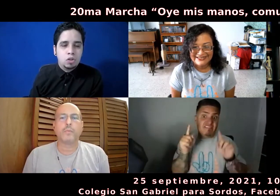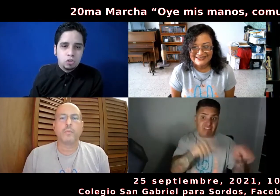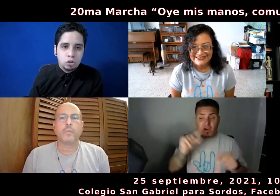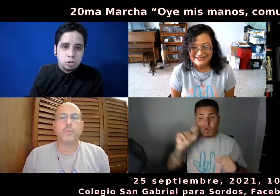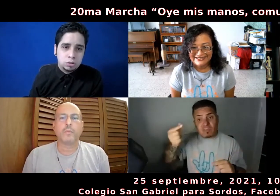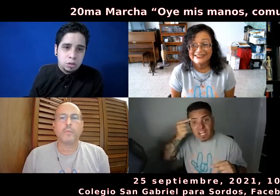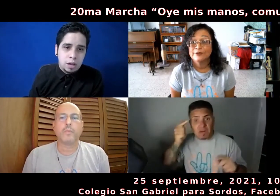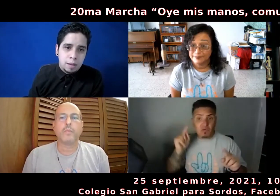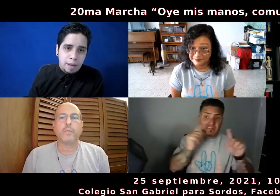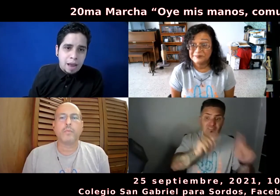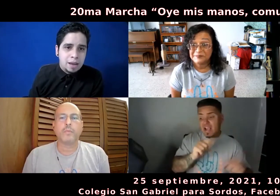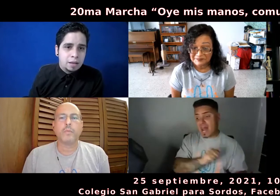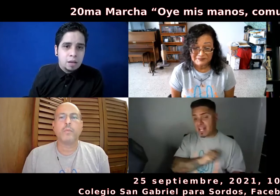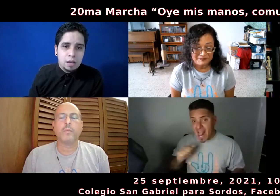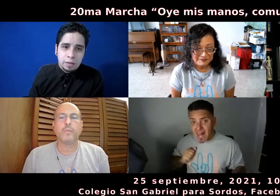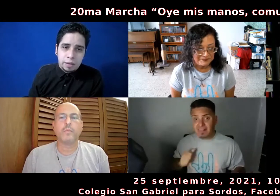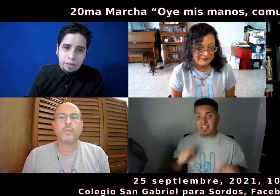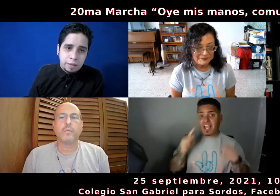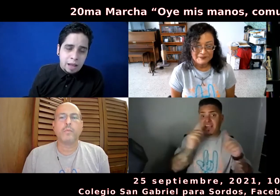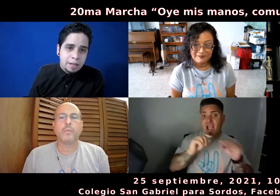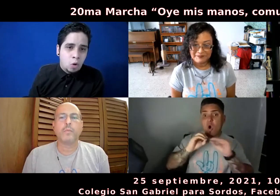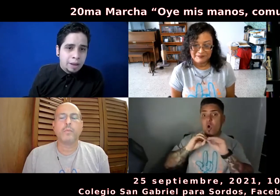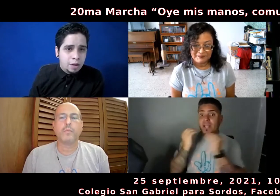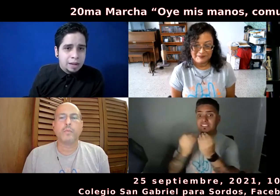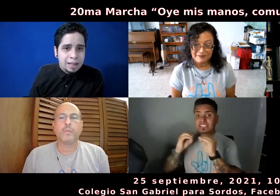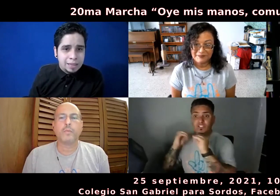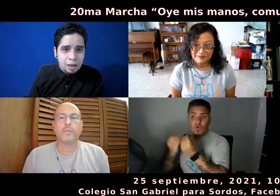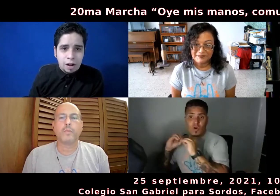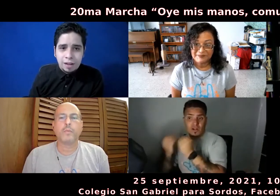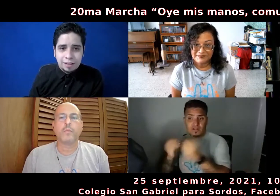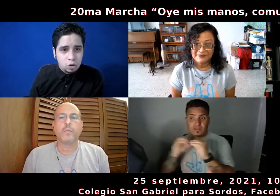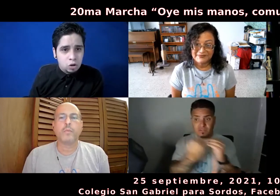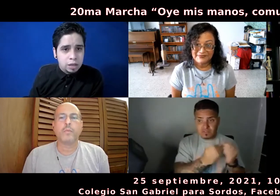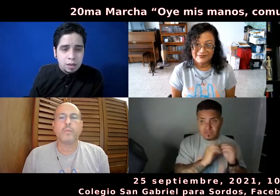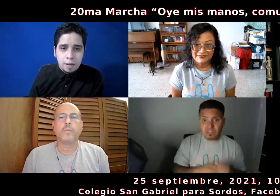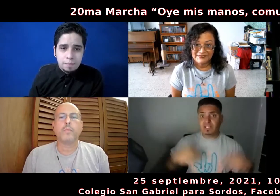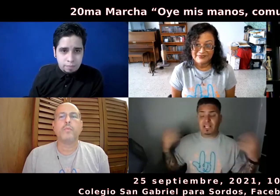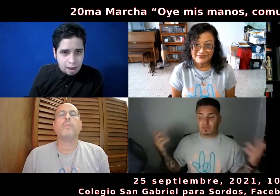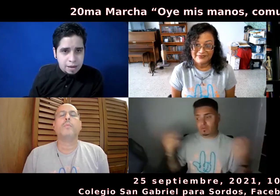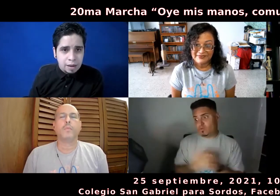nosotros. Vaya, gente, ¿verdad? Del gobierno, la alcaldía, organizaciones, vayan,